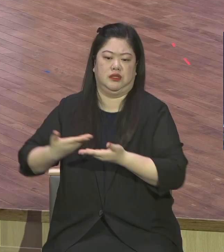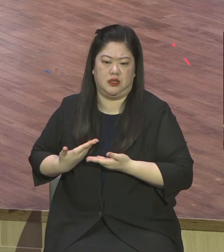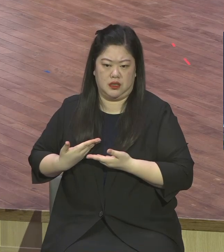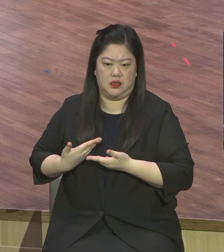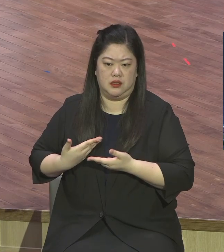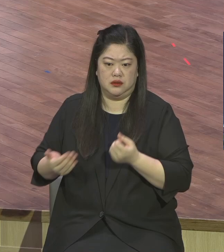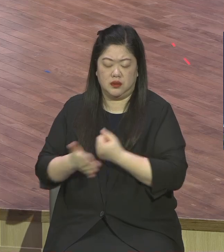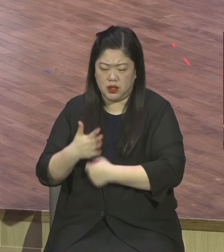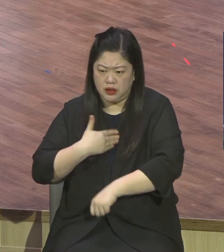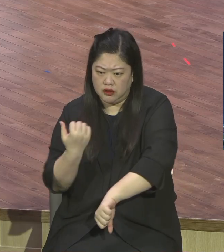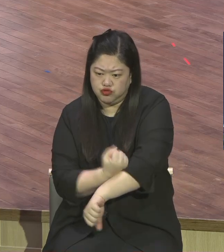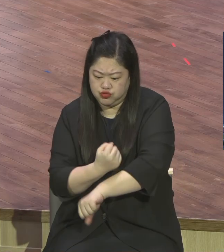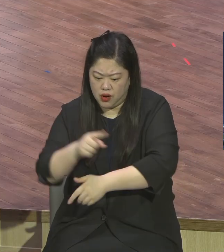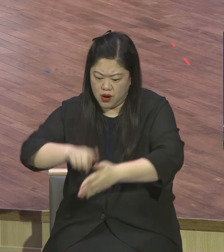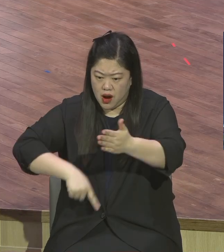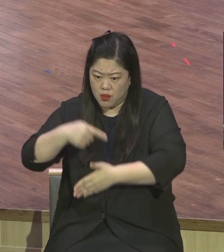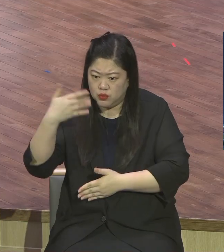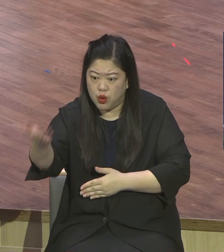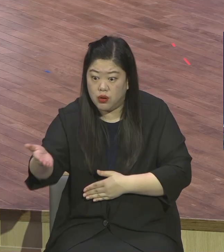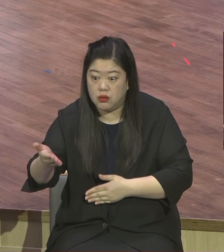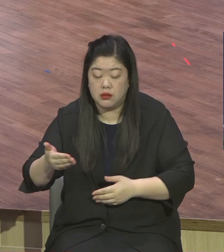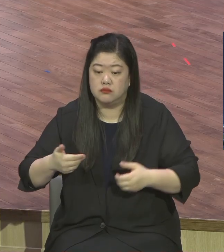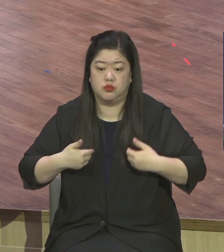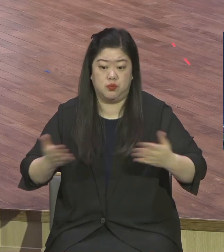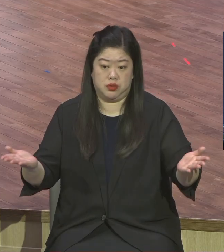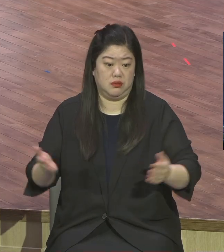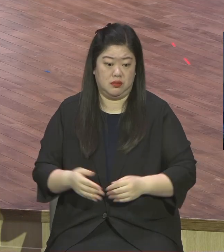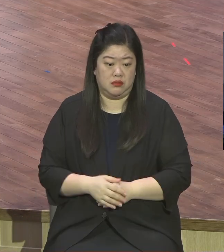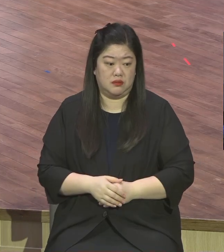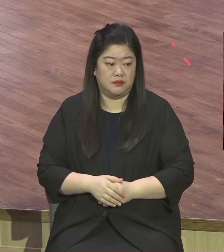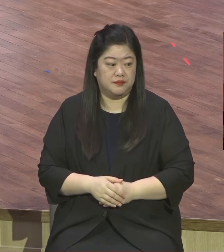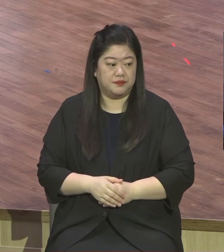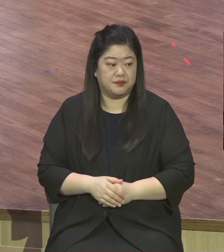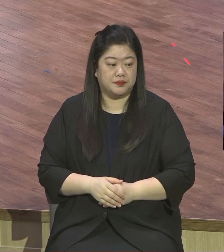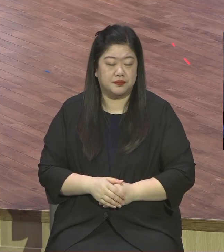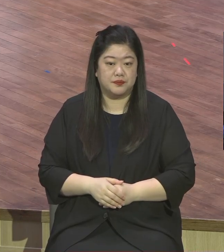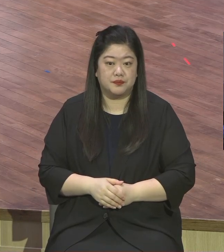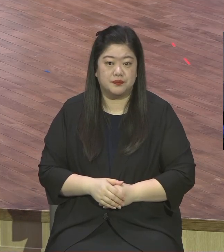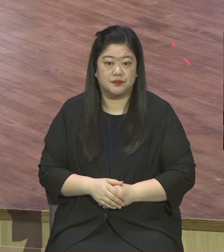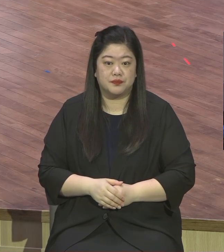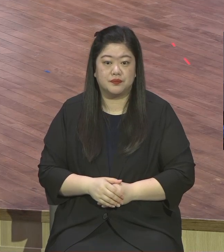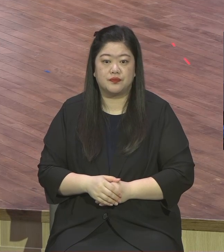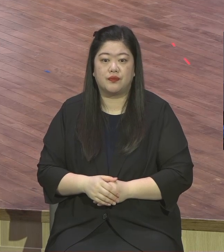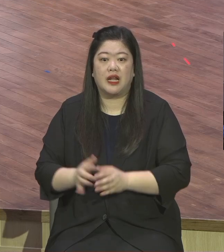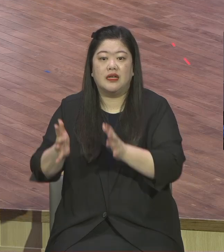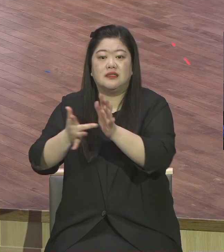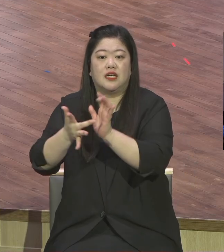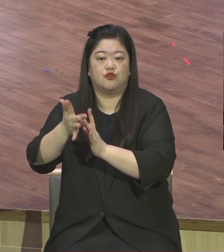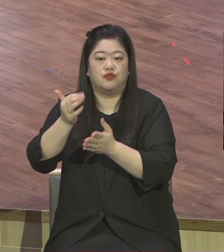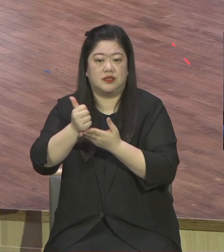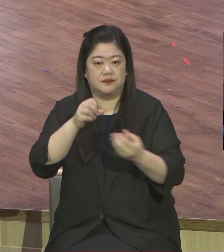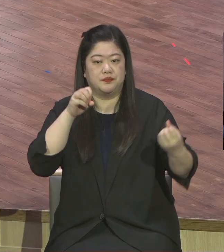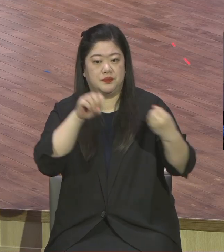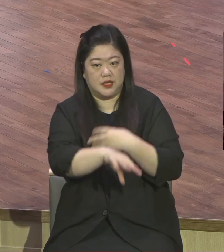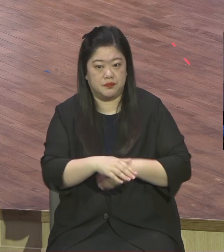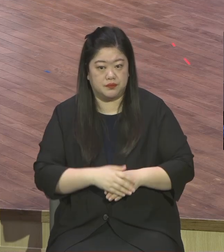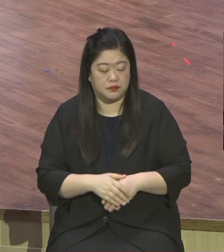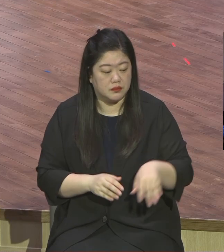것 있다는 사실을 말씀하고 있습니다. 17절입니다. 예수께서 어리시대 어찌하여 선한 일을 내게 묻느냐 선한 일은 오직 한